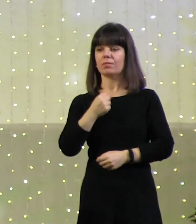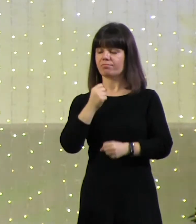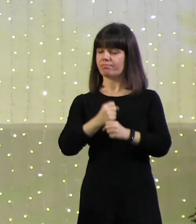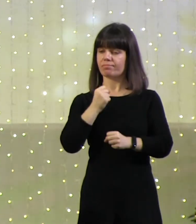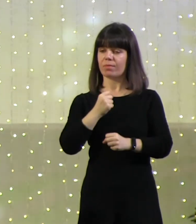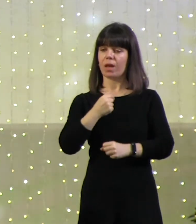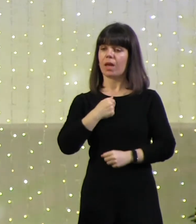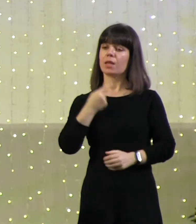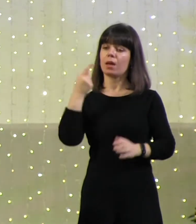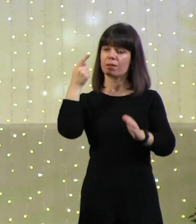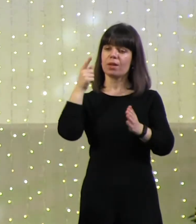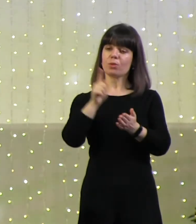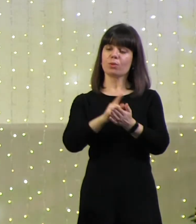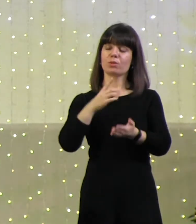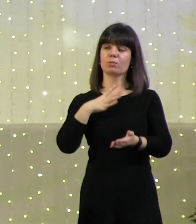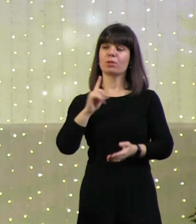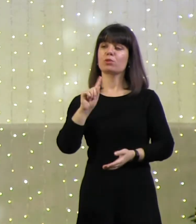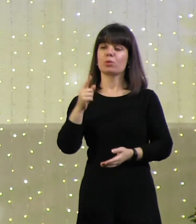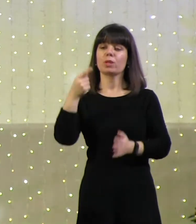что-то из этого понять.